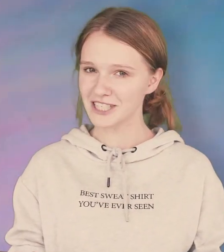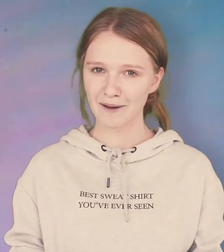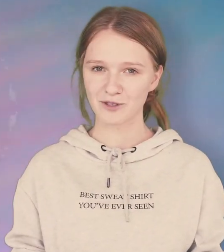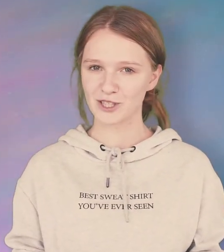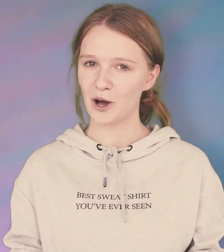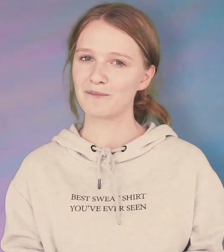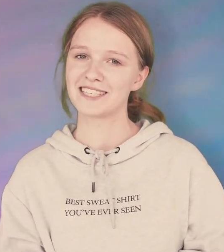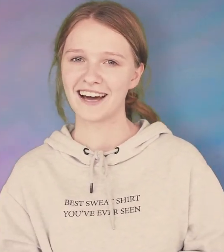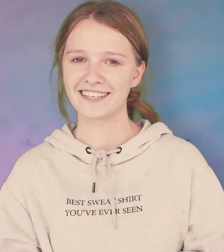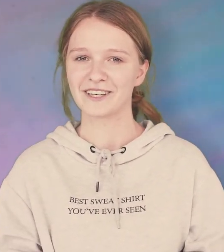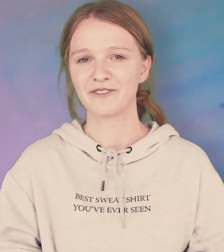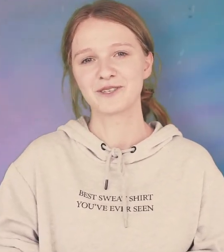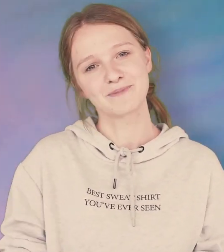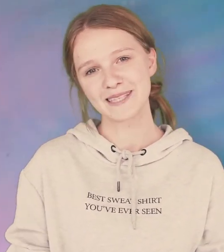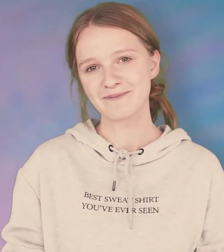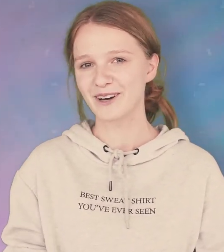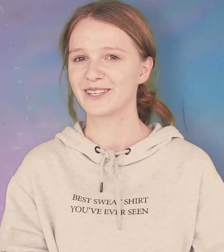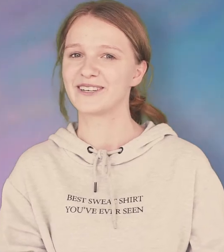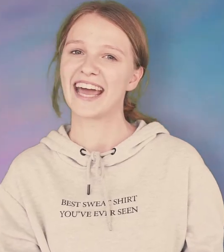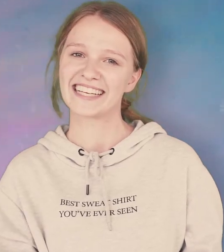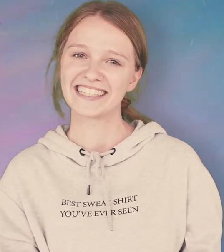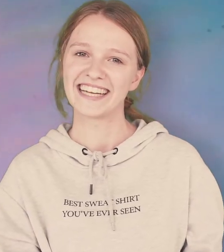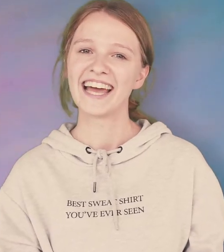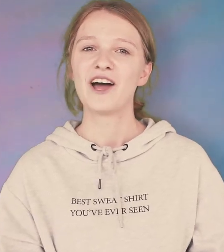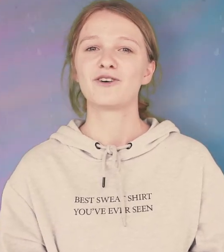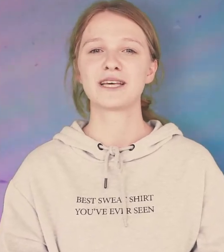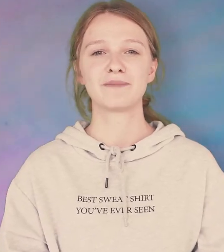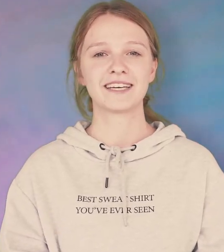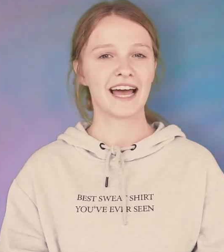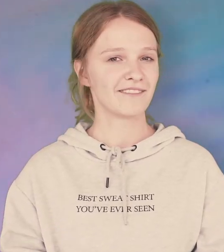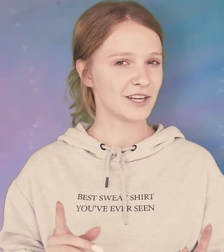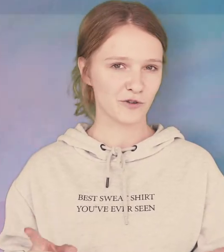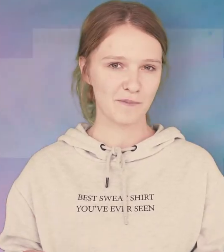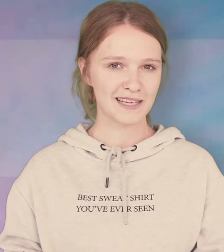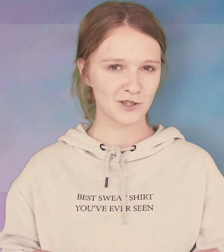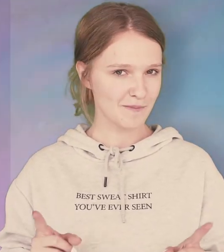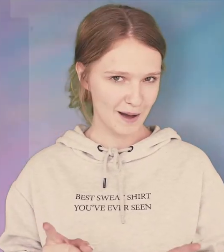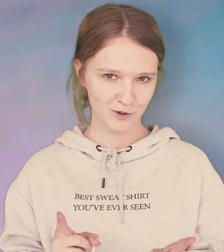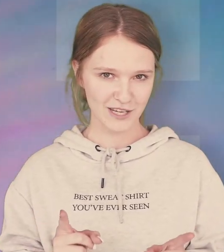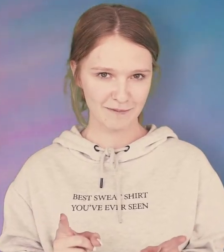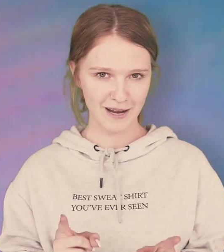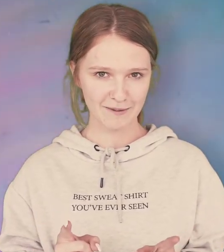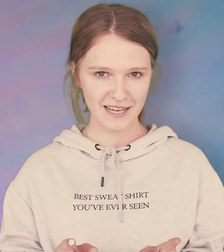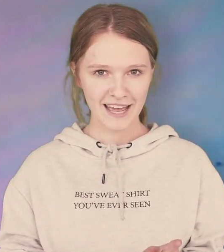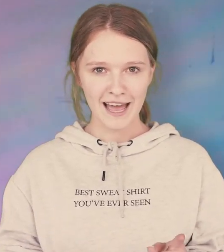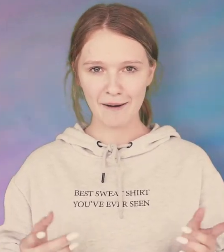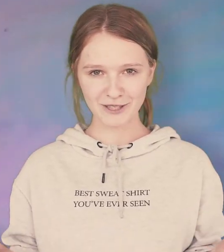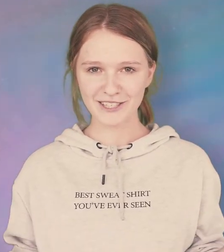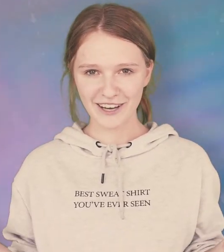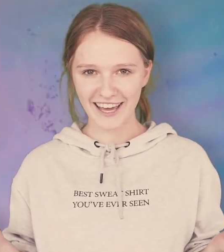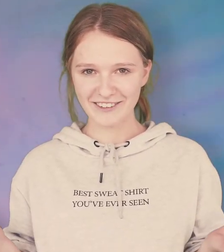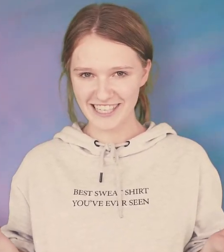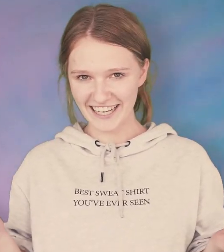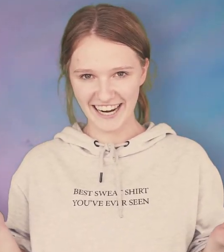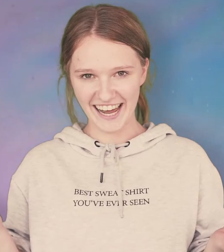schreibt uns einen Kommentar, dann können wir uns ein bisschen mit euch connecten. Und damit ihr kein Video verpasst und immer up to date bleibt, abonniert euch hier an unseren Kanal.